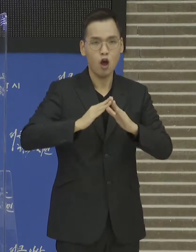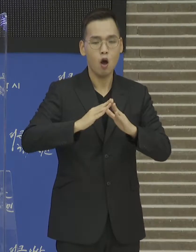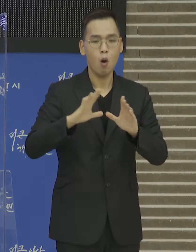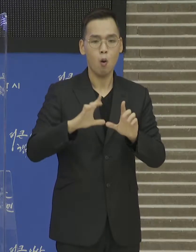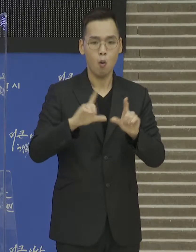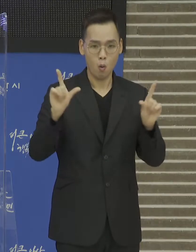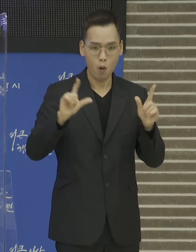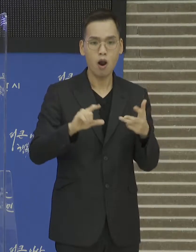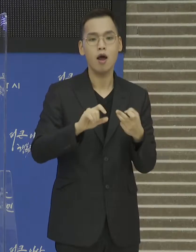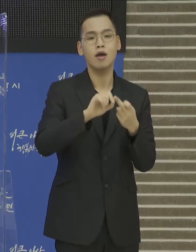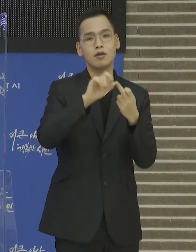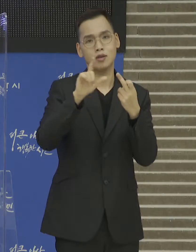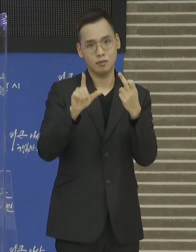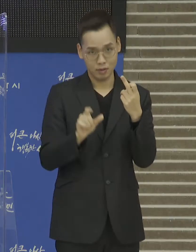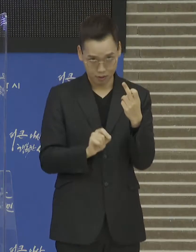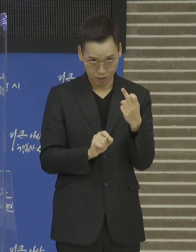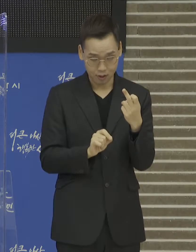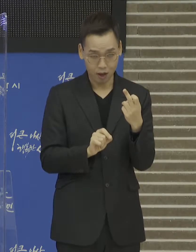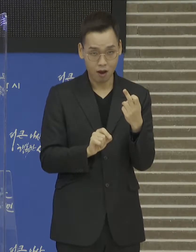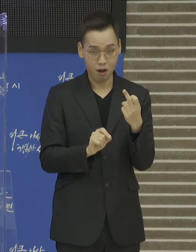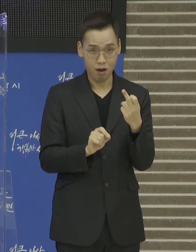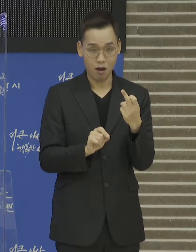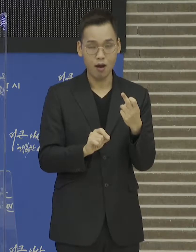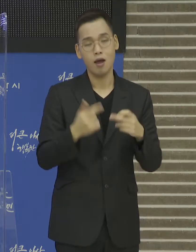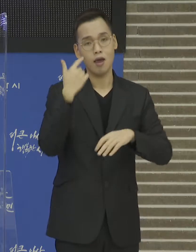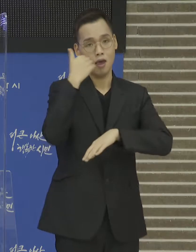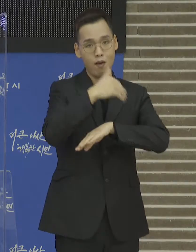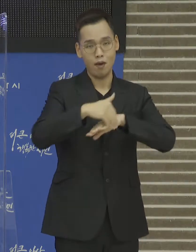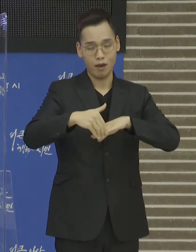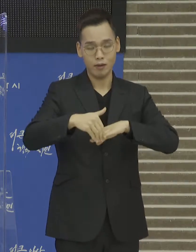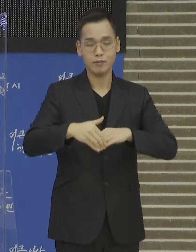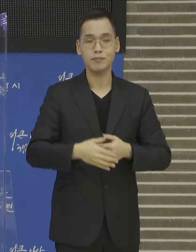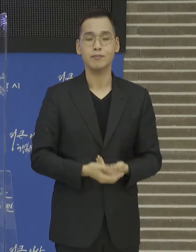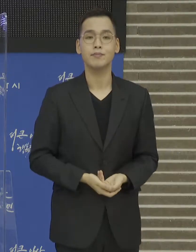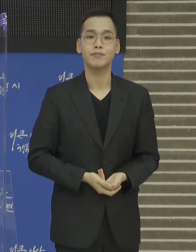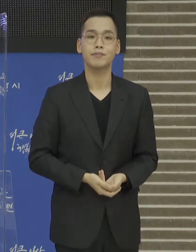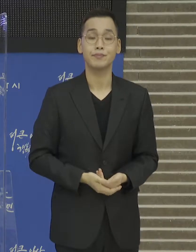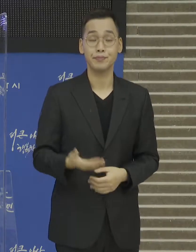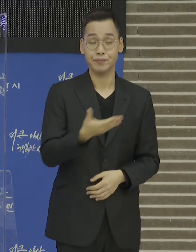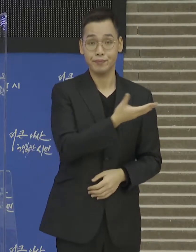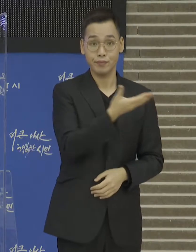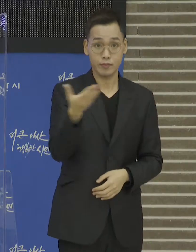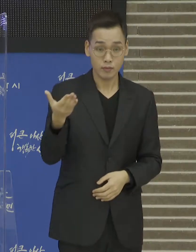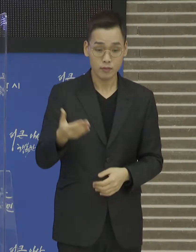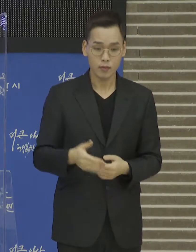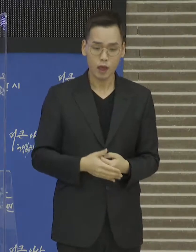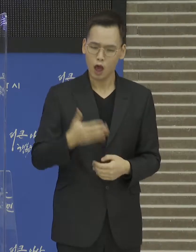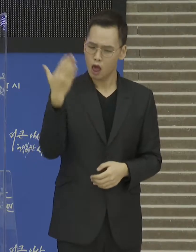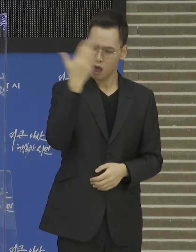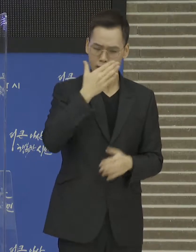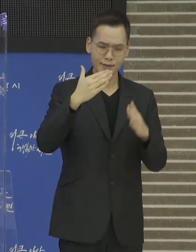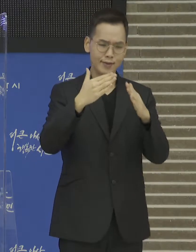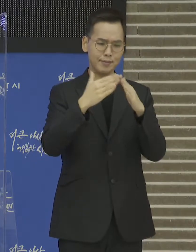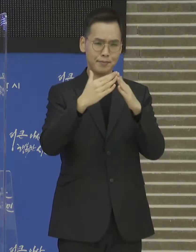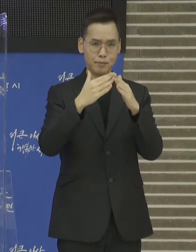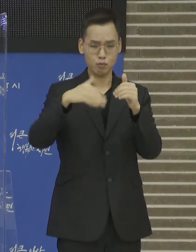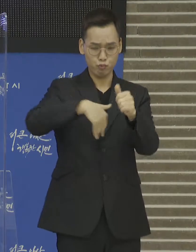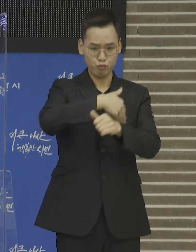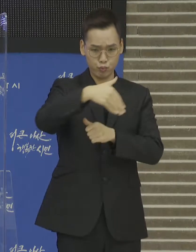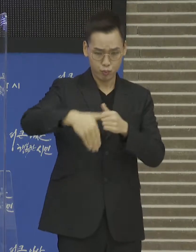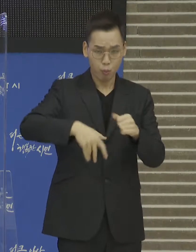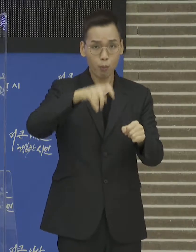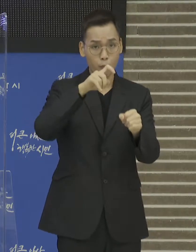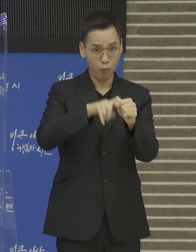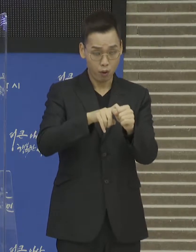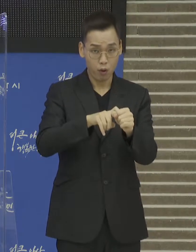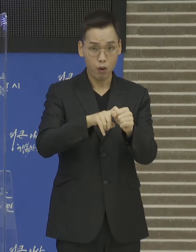존경하는 34만 아산 시민 여러분 그리고 언론인 여러분 다음은 쾌적한 주거 환경을 위해 추진